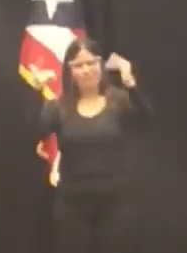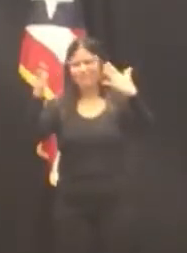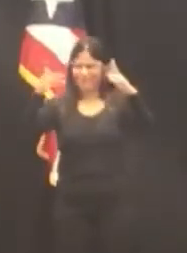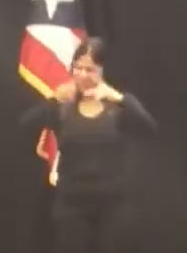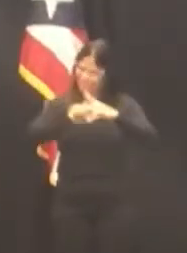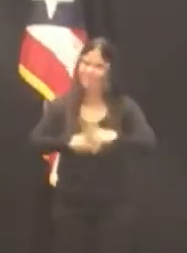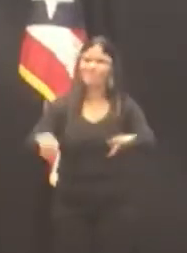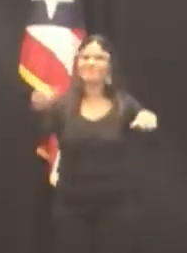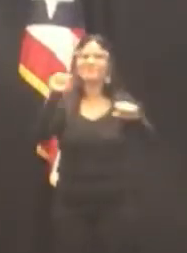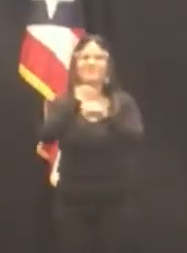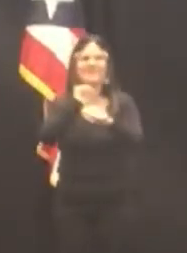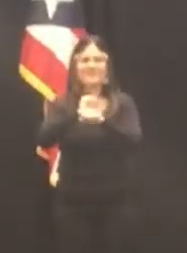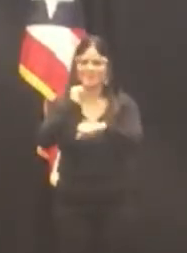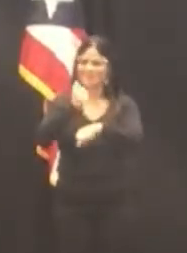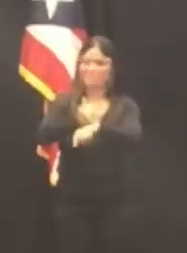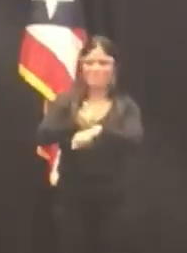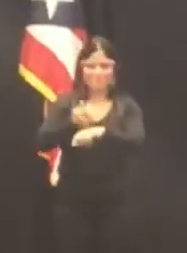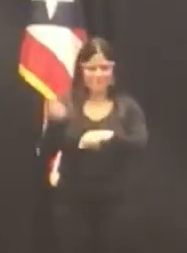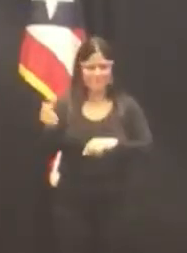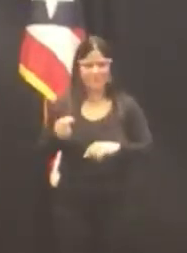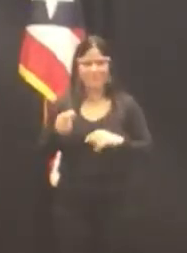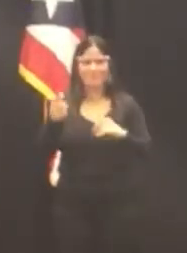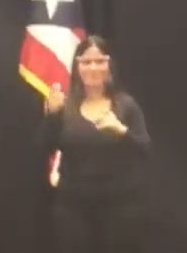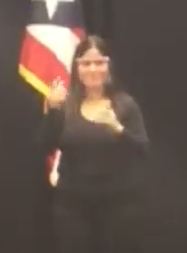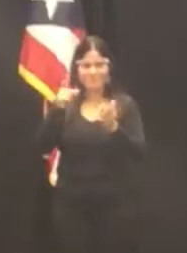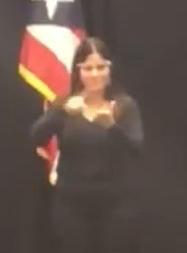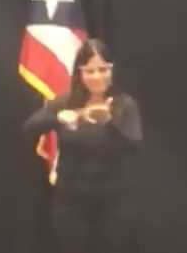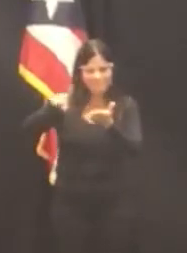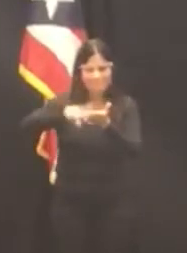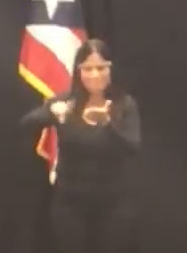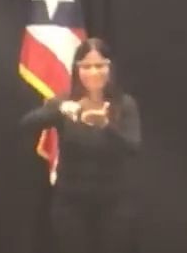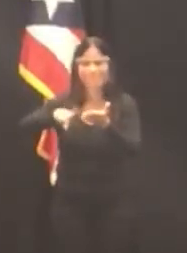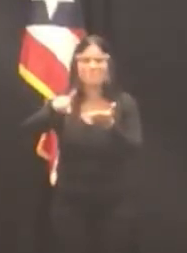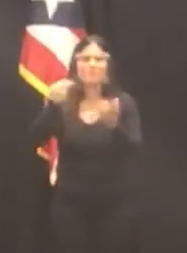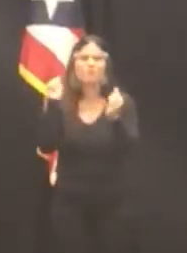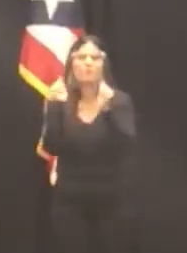foro revisor de la mano de la jueza Ramos.